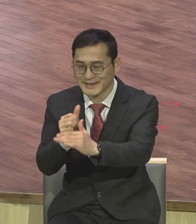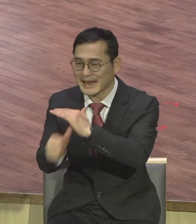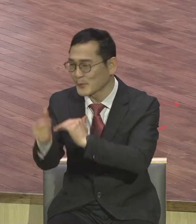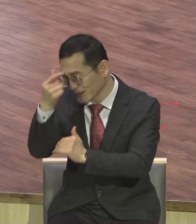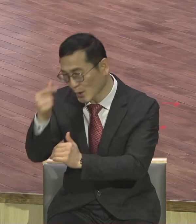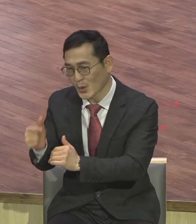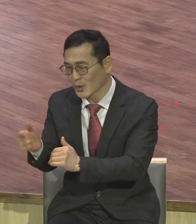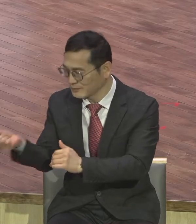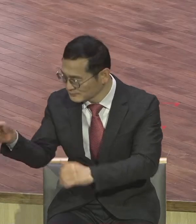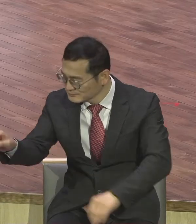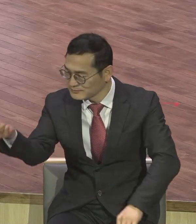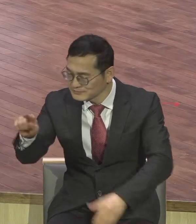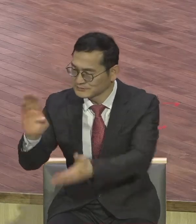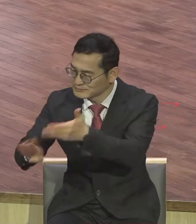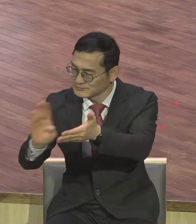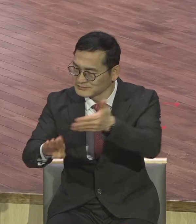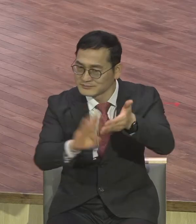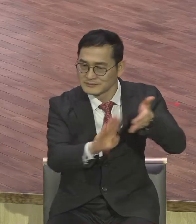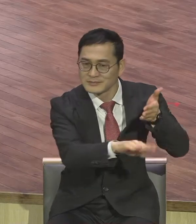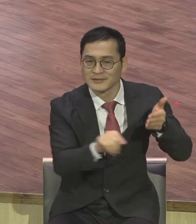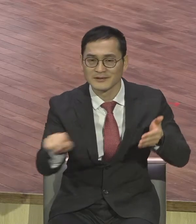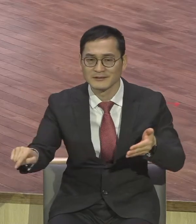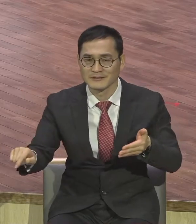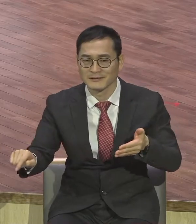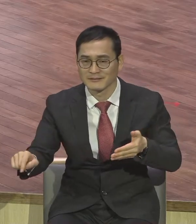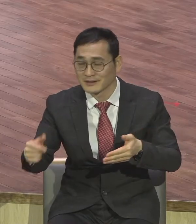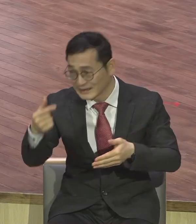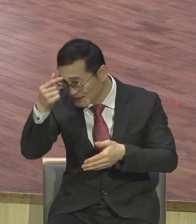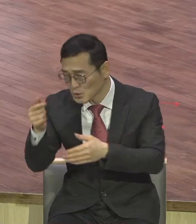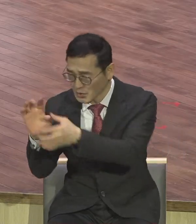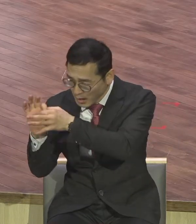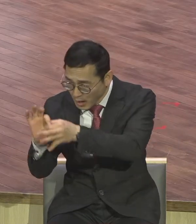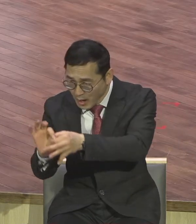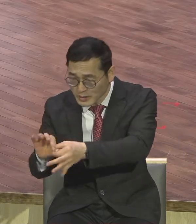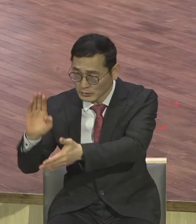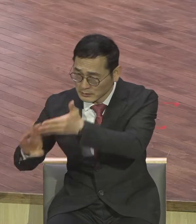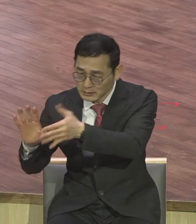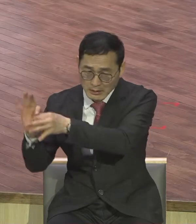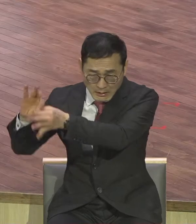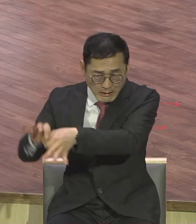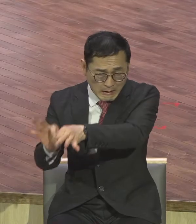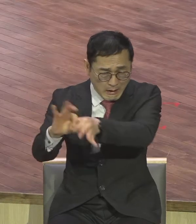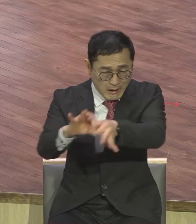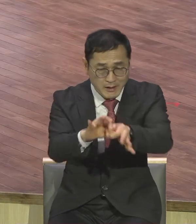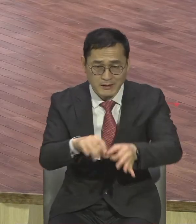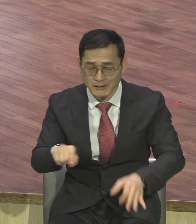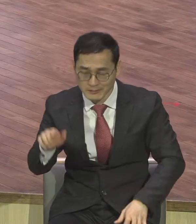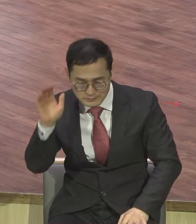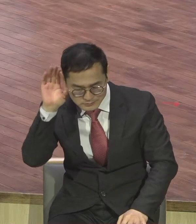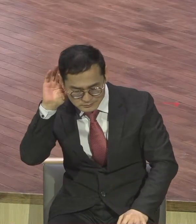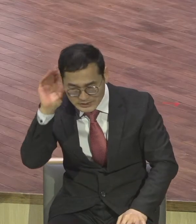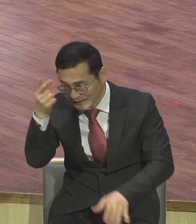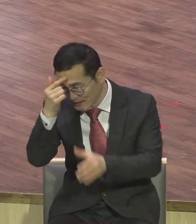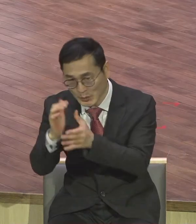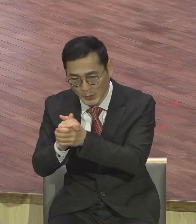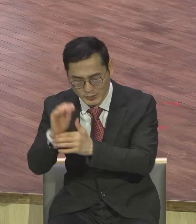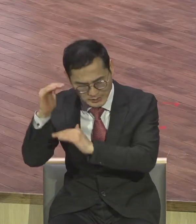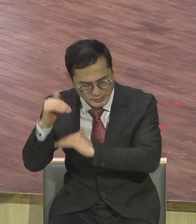기도한 데 기도 내용들을 들어보니까 놀랍게도 놀랍게도 자기 개인 문제에 걸린 기도가 없죠.